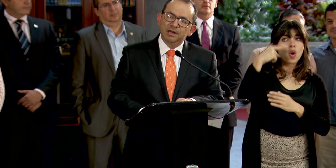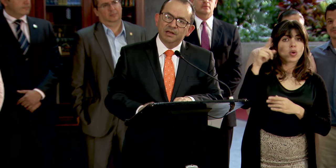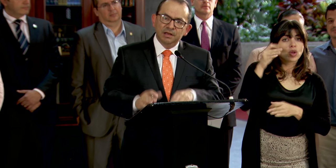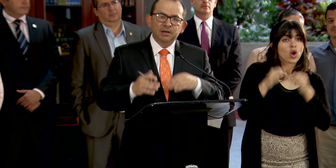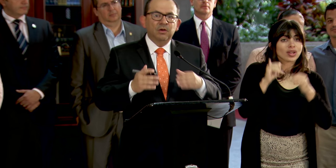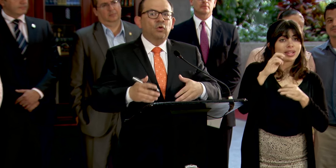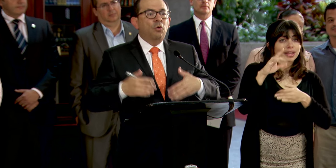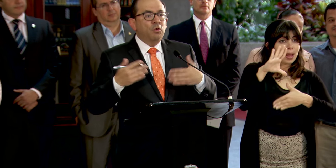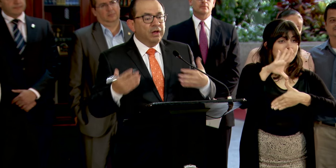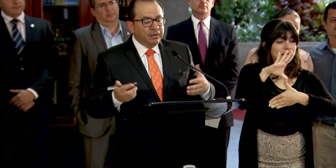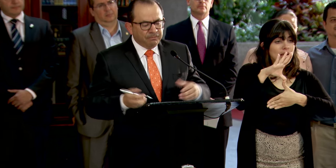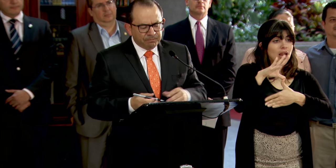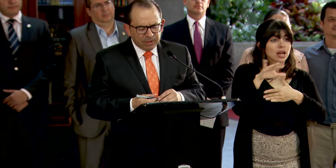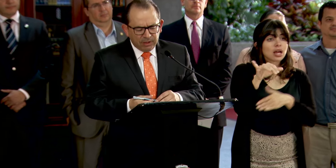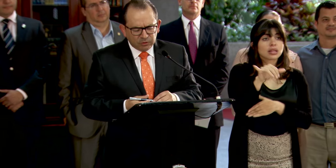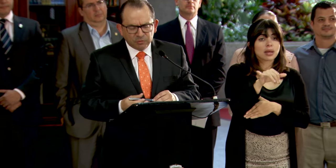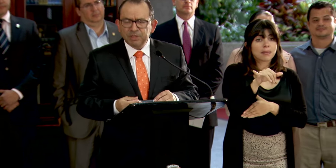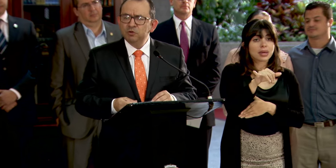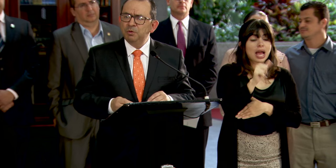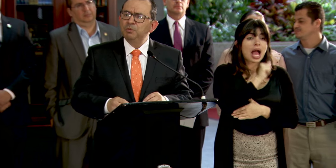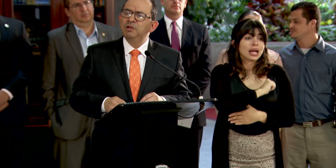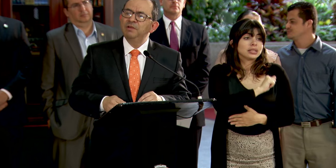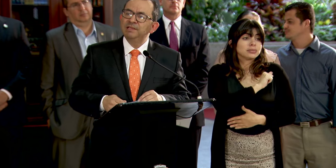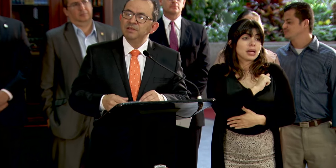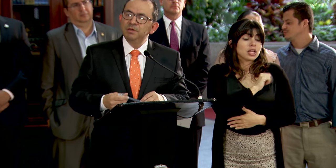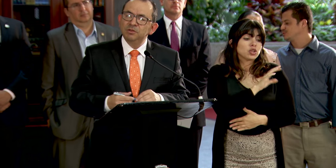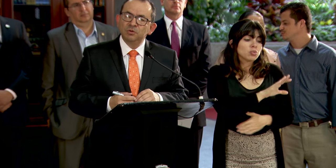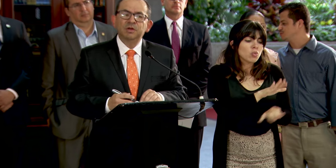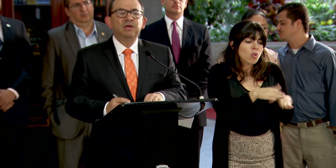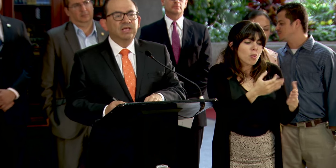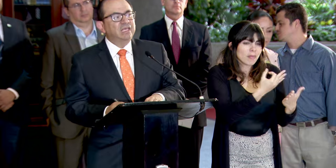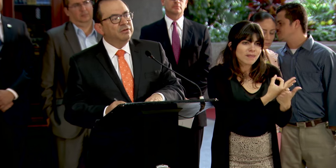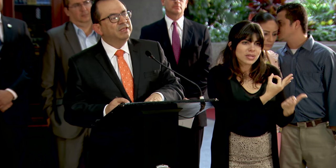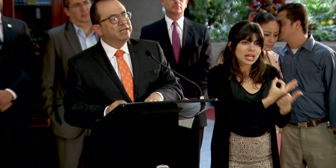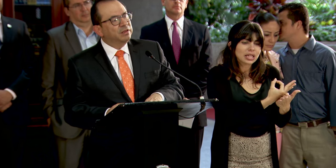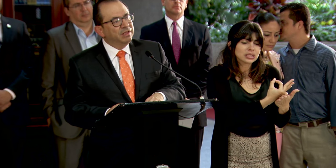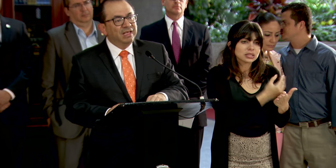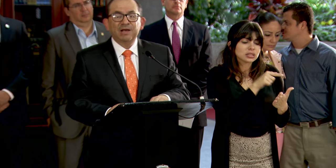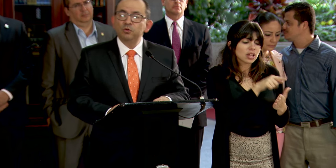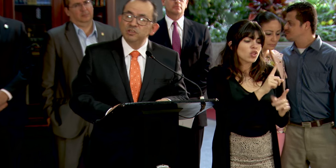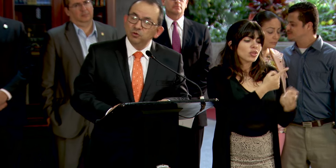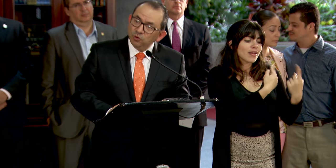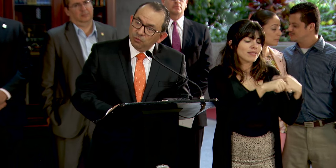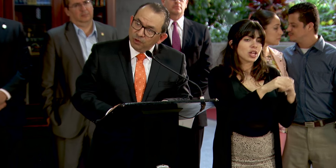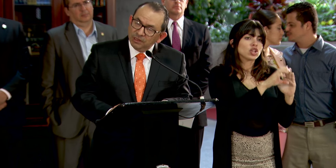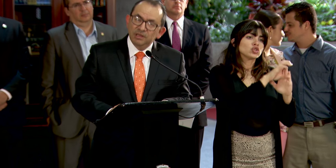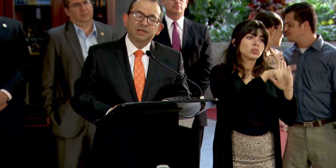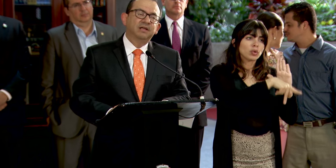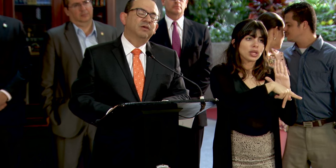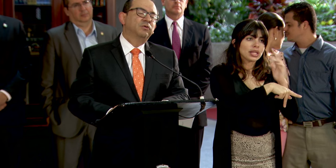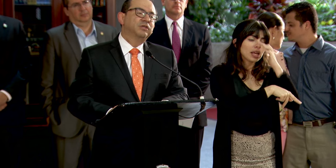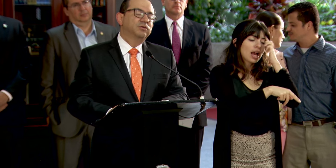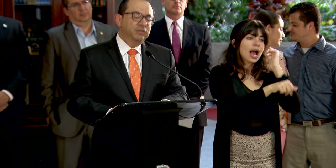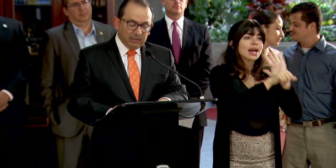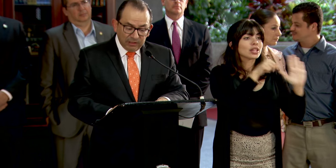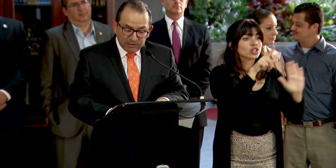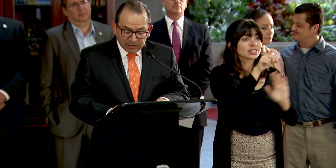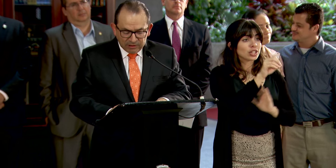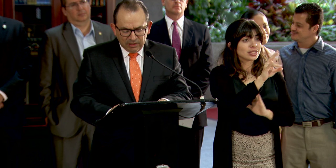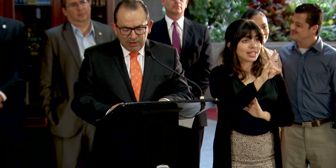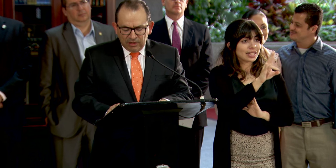Interamericana como en los aspectos propios del financiamiento que derivan directamente de la Constitución Política del artículo